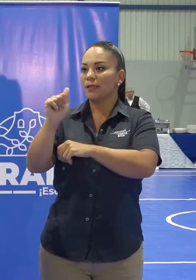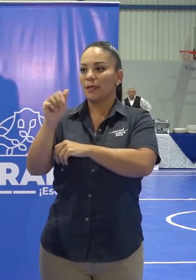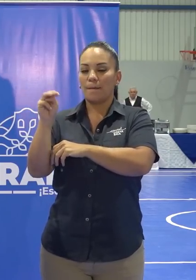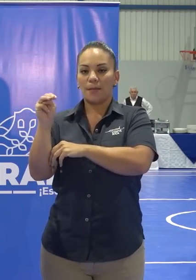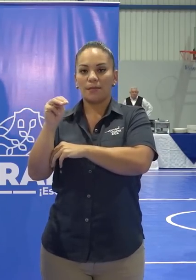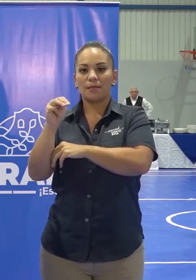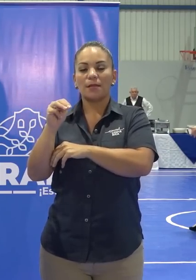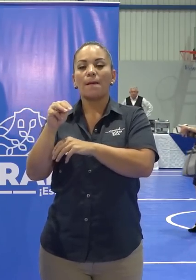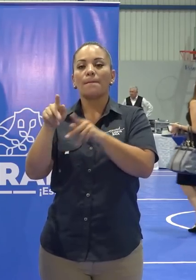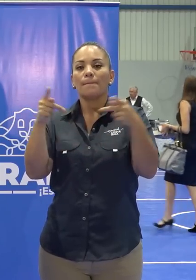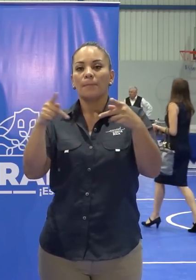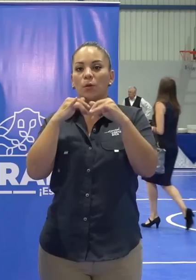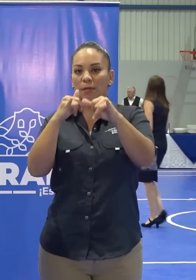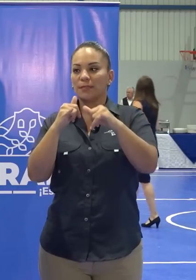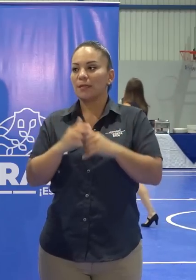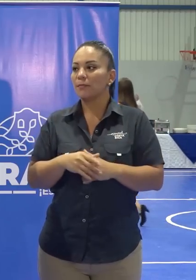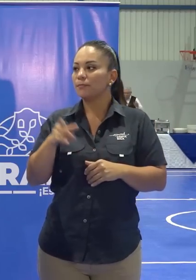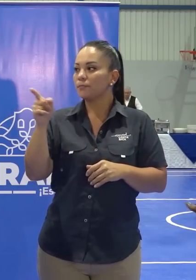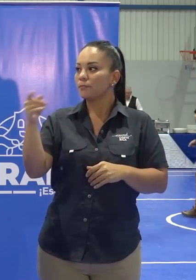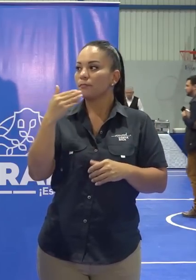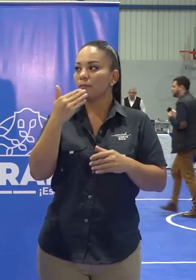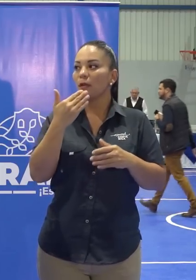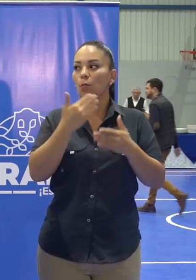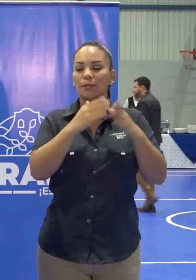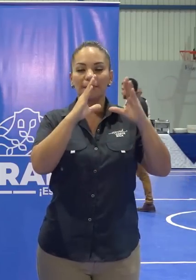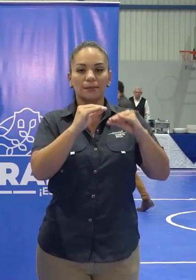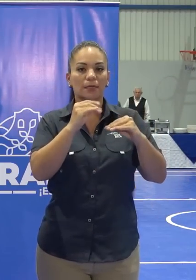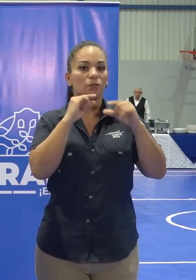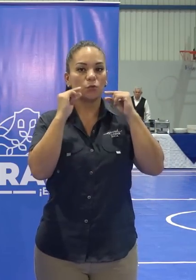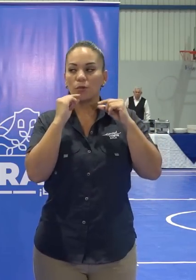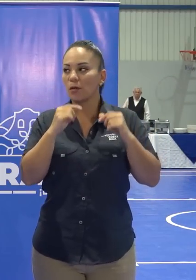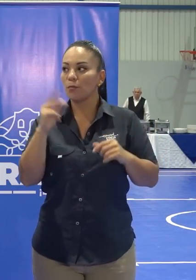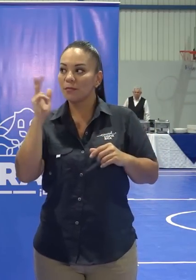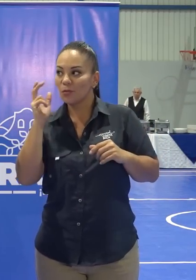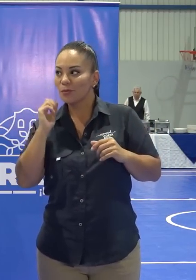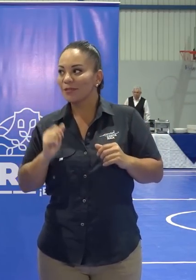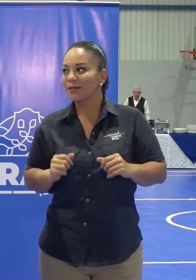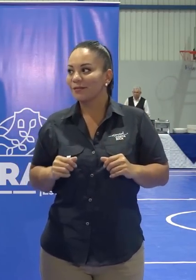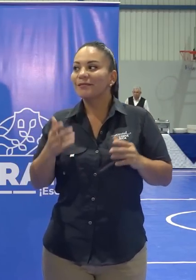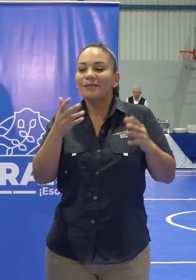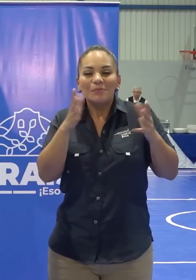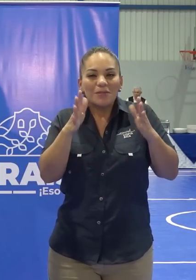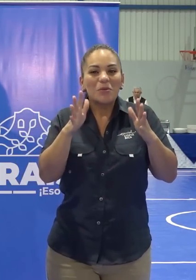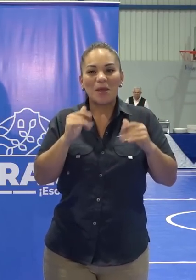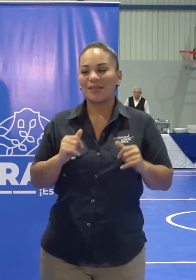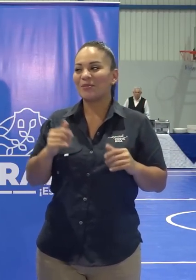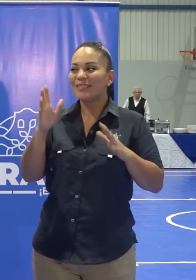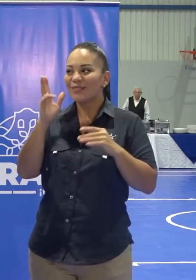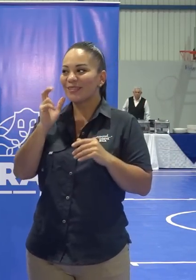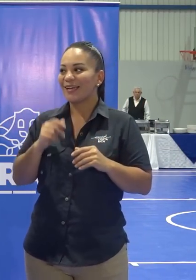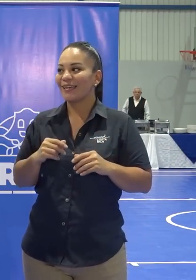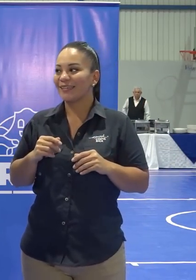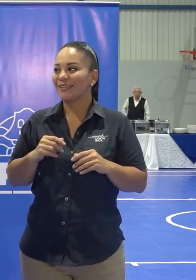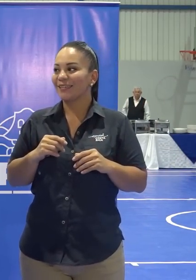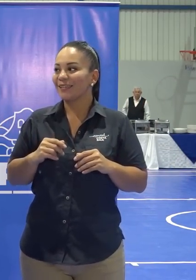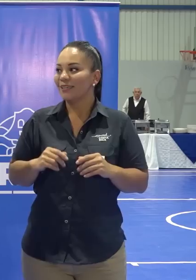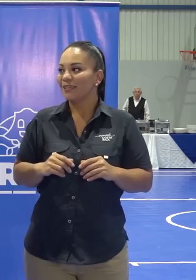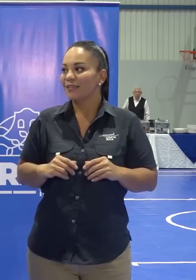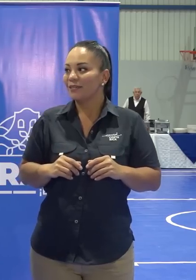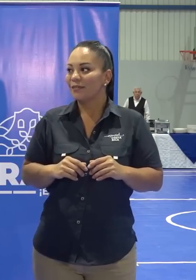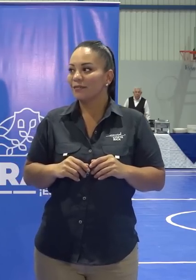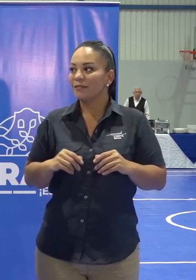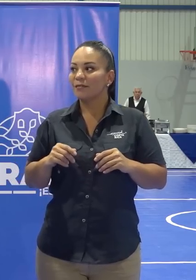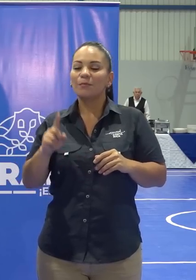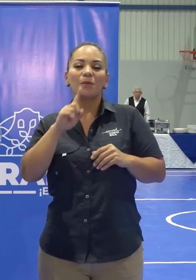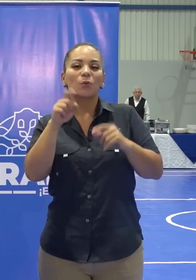Diario Extra. Sí, gracias. Buenas tardes, don Rodrigo. No sé si se escucha. ¿Más o menos? Sí, uno, dos, tres, uno, dos, tres. Don